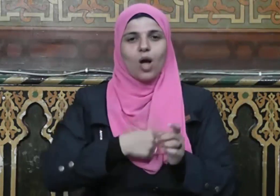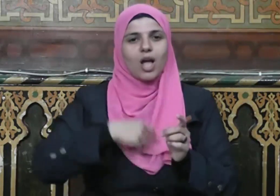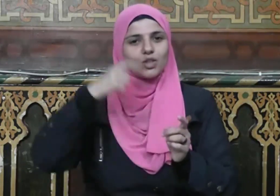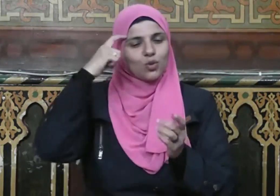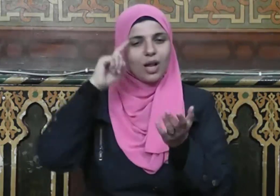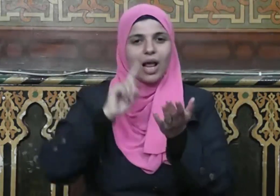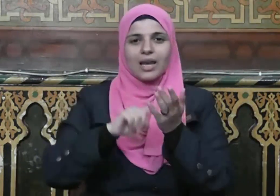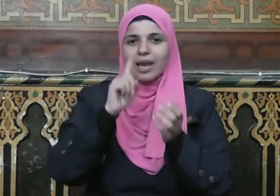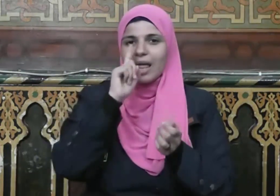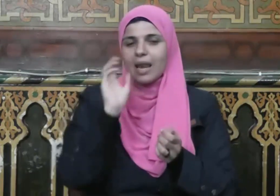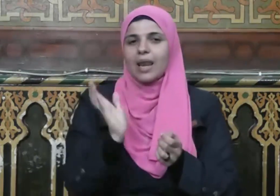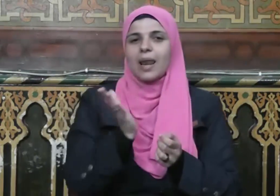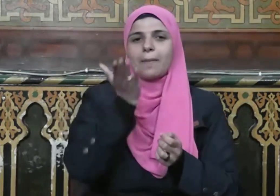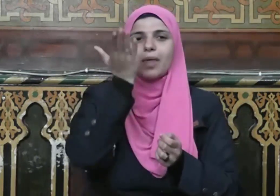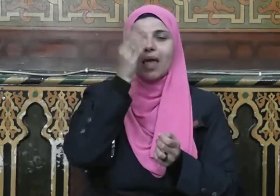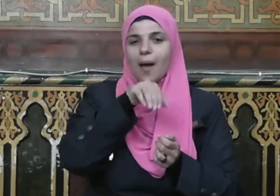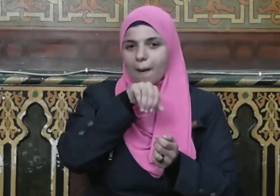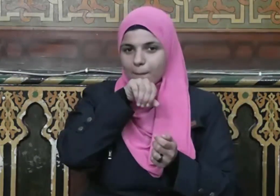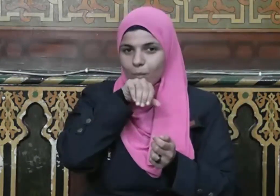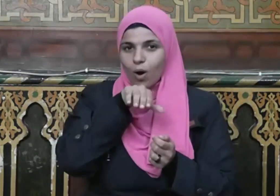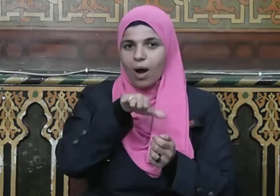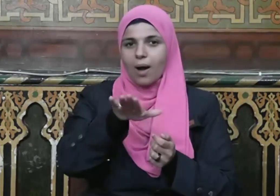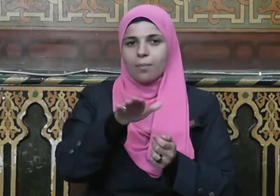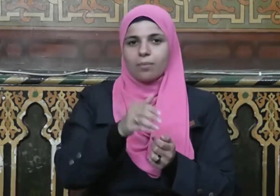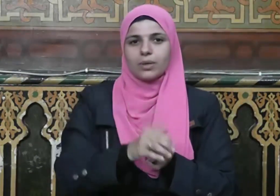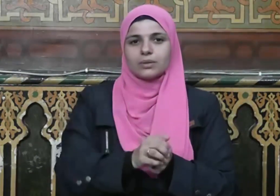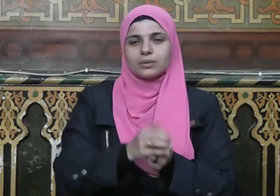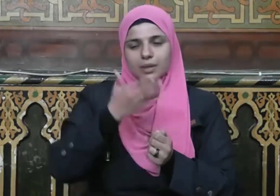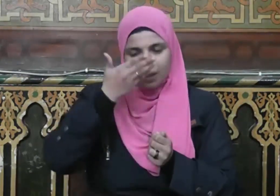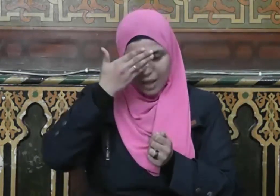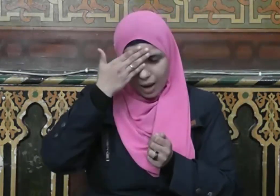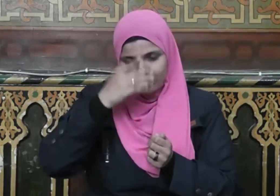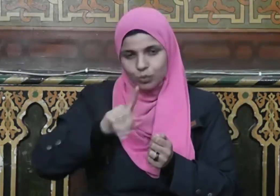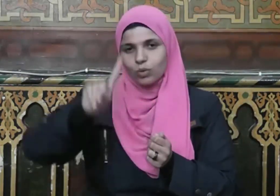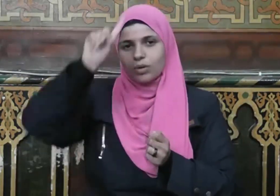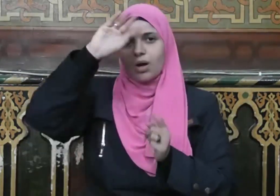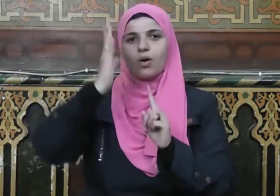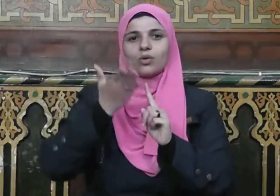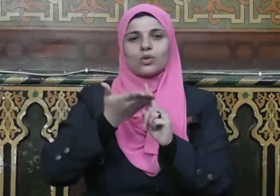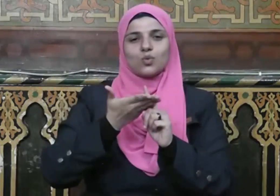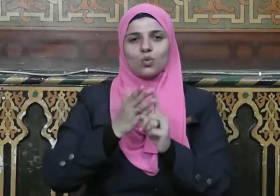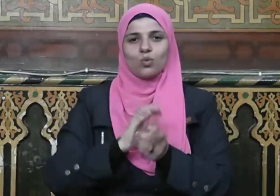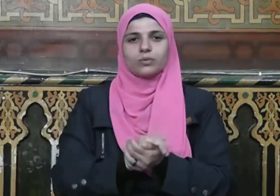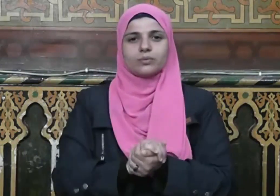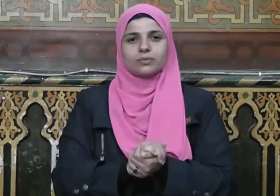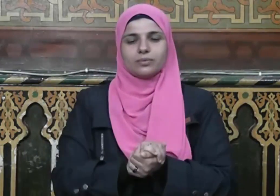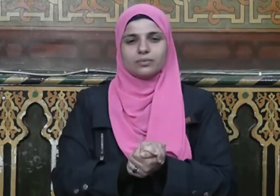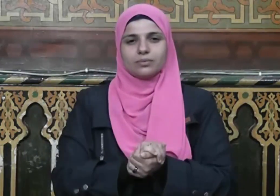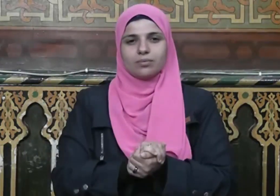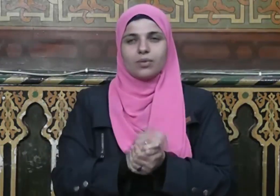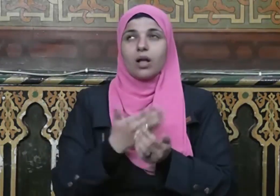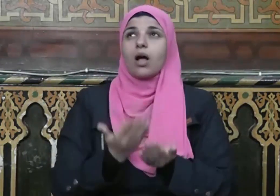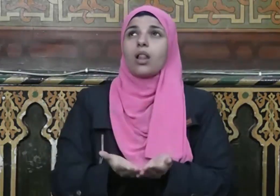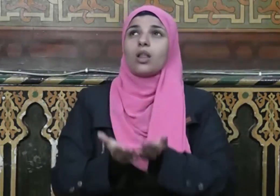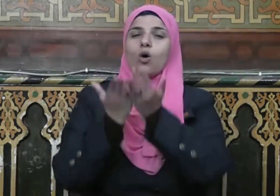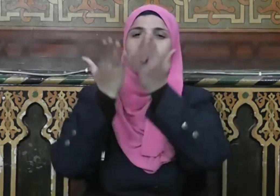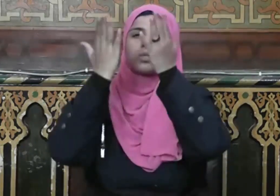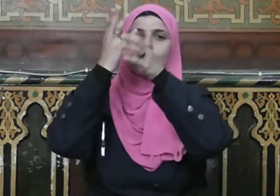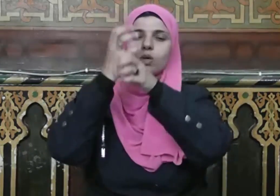سيدنا ونبينا محمدا عبده ورسوله اللهم صلي وسلم